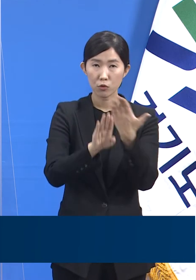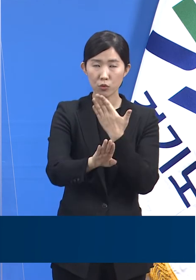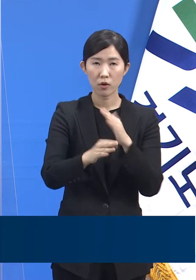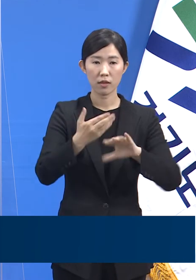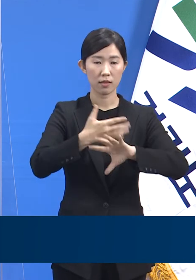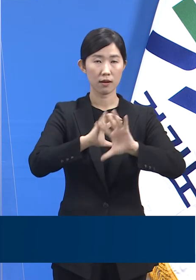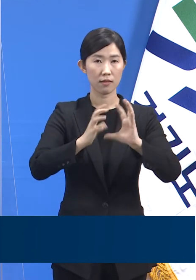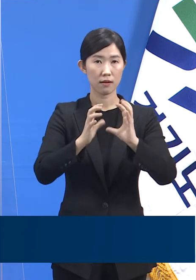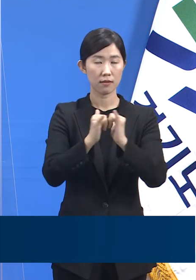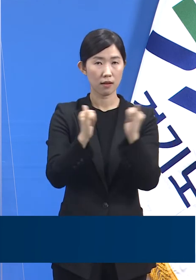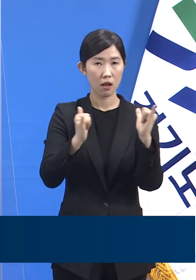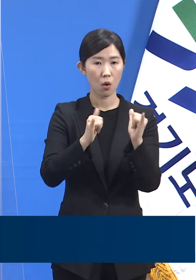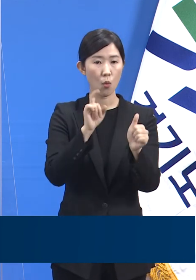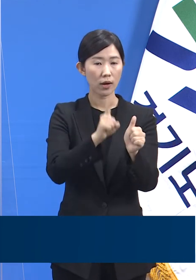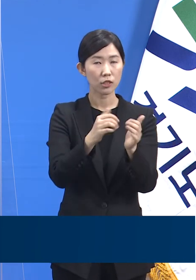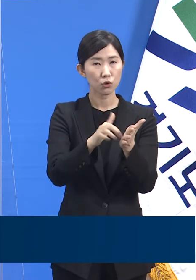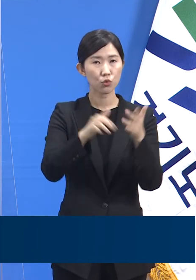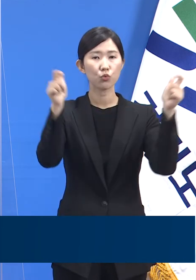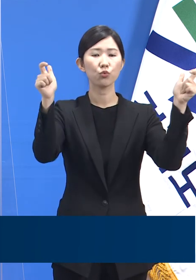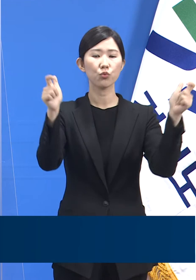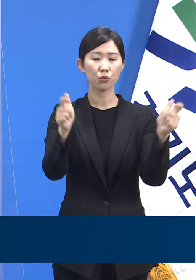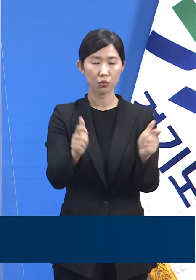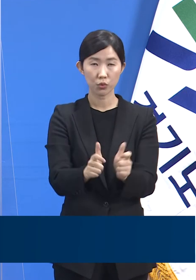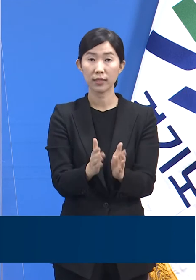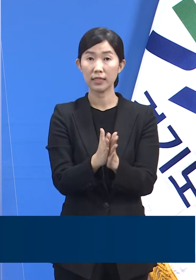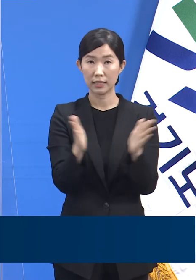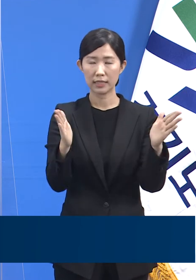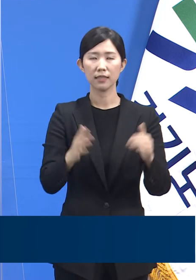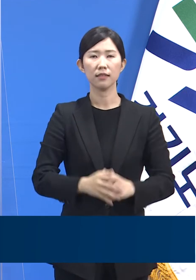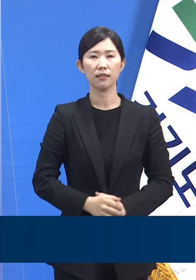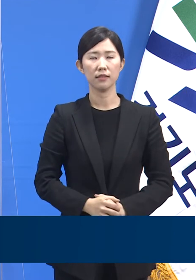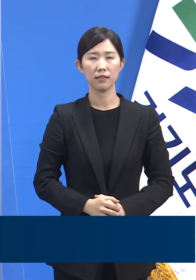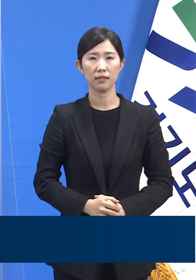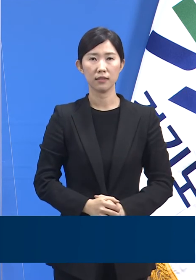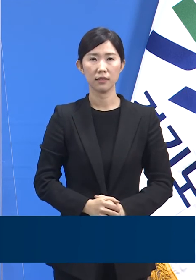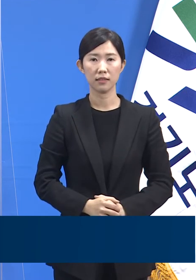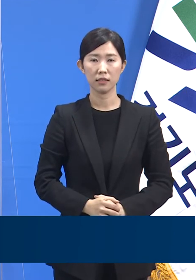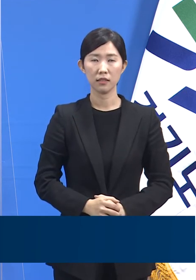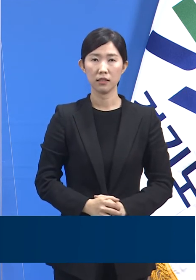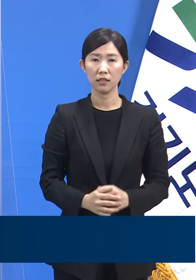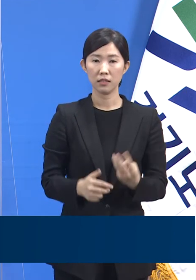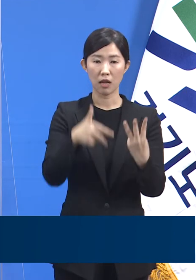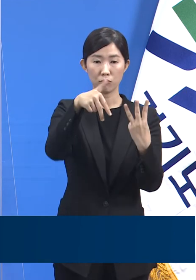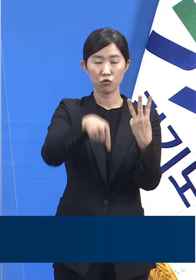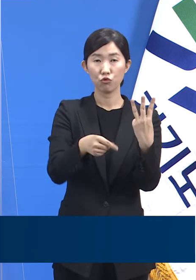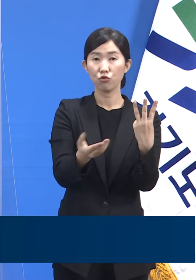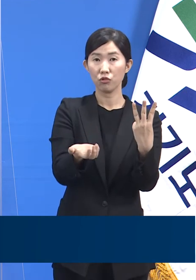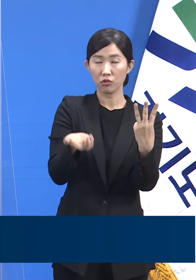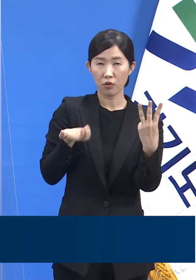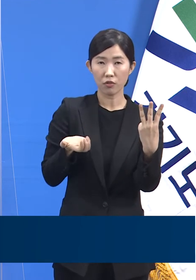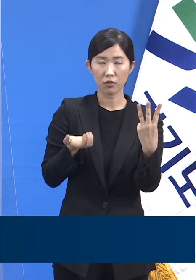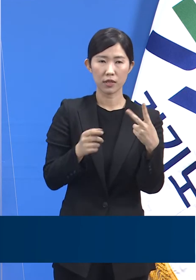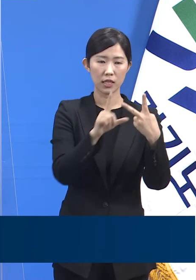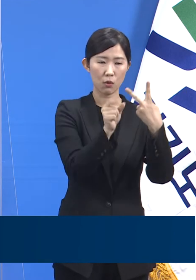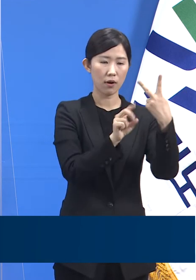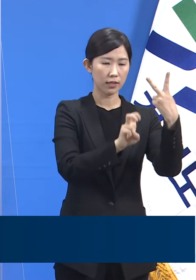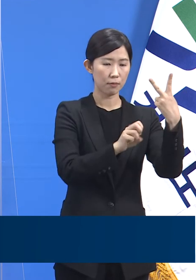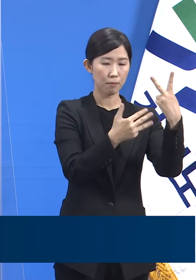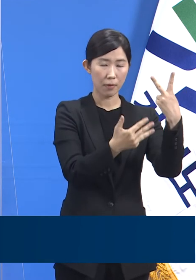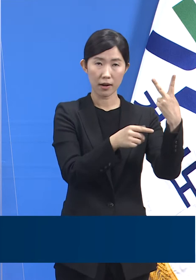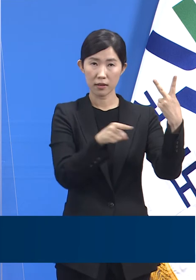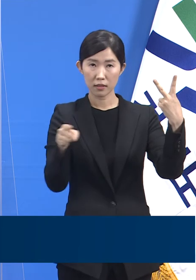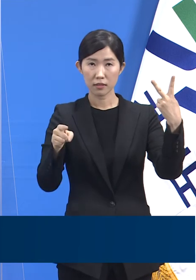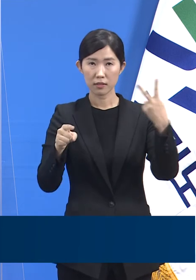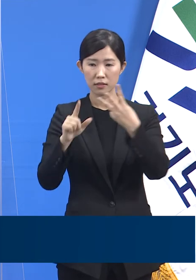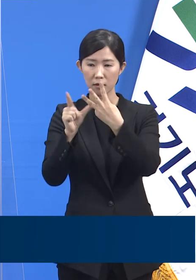다행히 누그러지기 시작했습니다. 3주 전인 2월 28일에서 3월 6일 사이 일평균